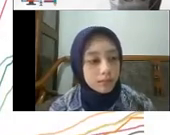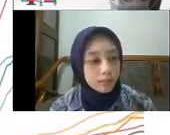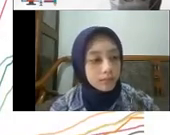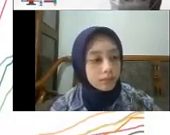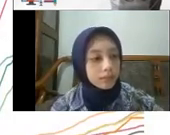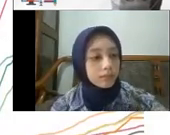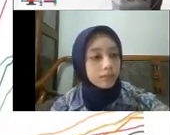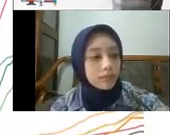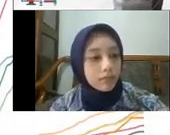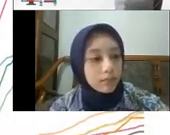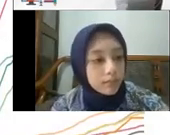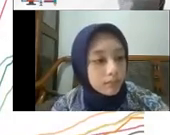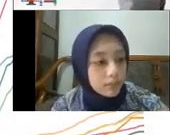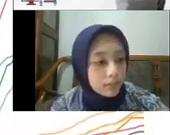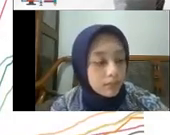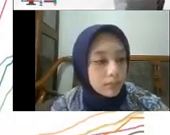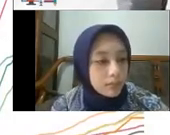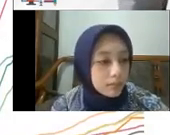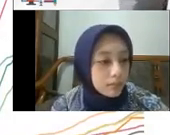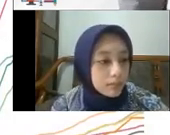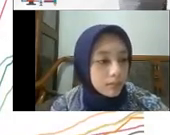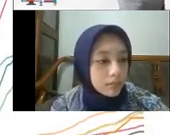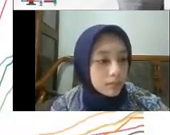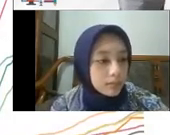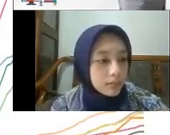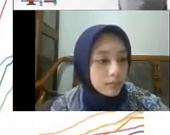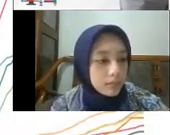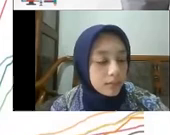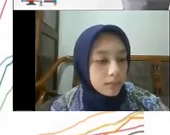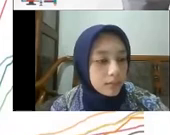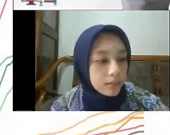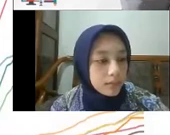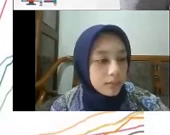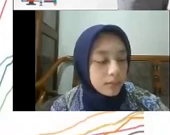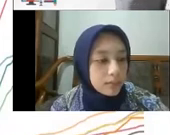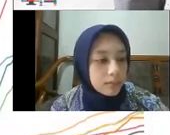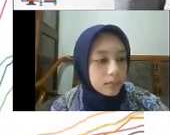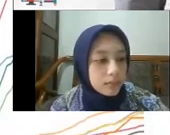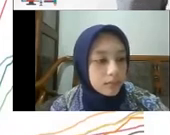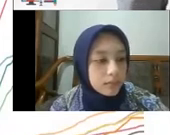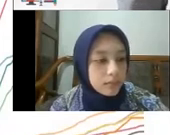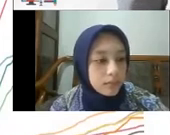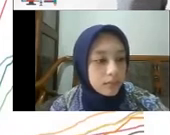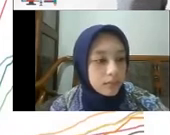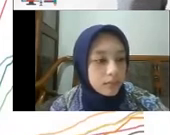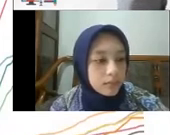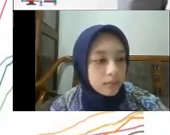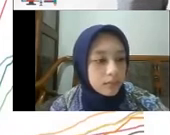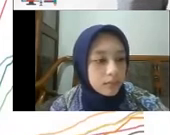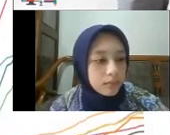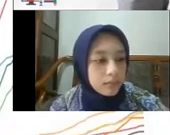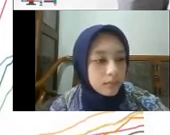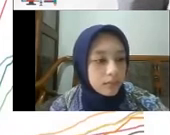angkanya cukup baik Baru DKI Sementara daerah-daerah lain itu jauh di bawah Terutama untuk anak